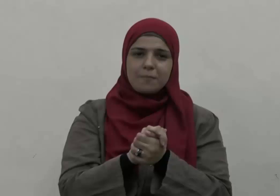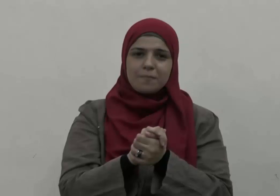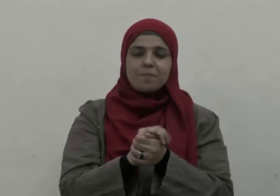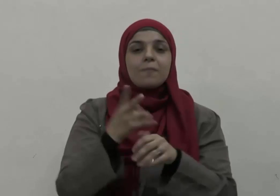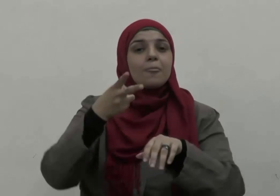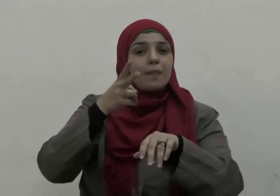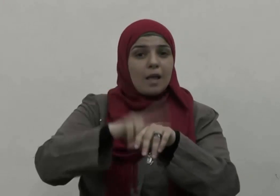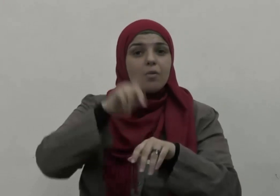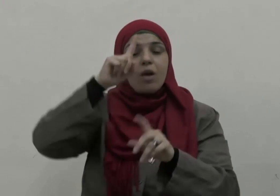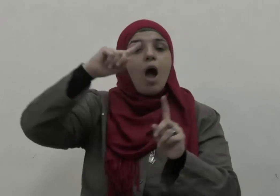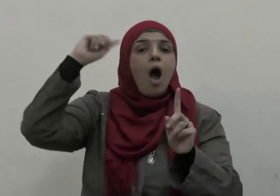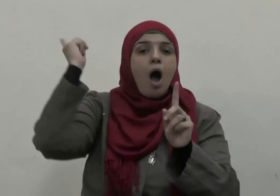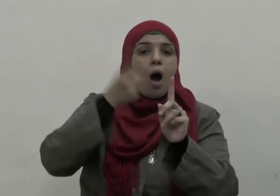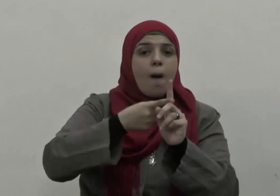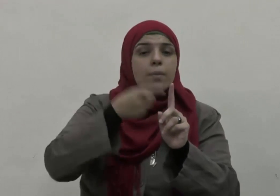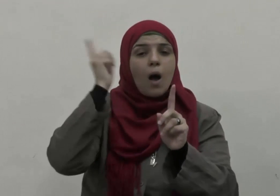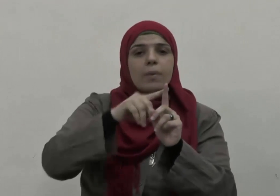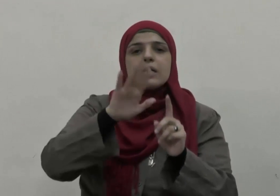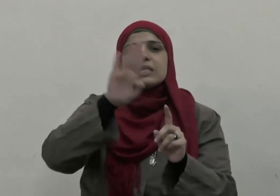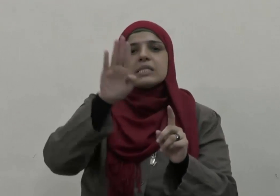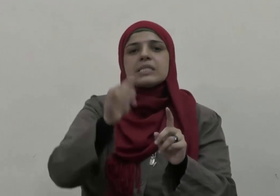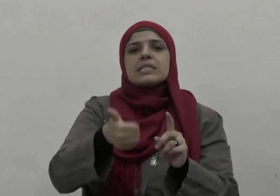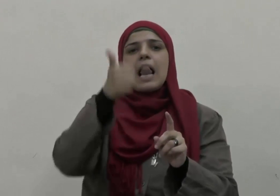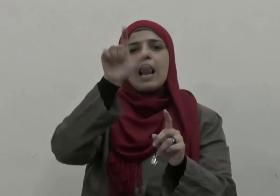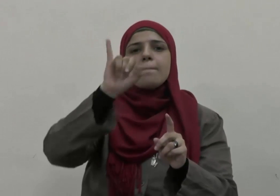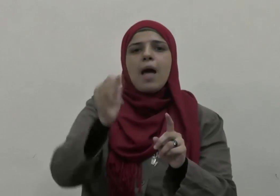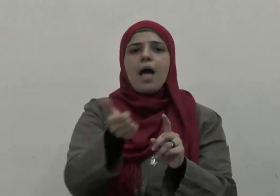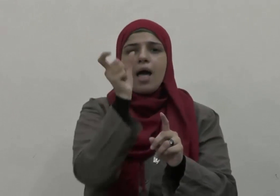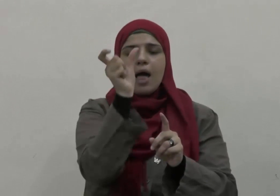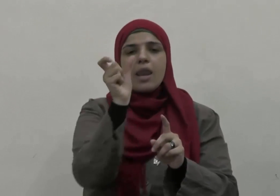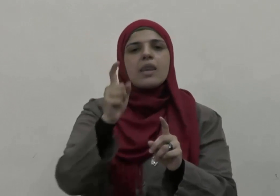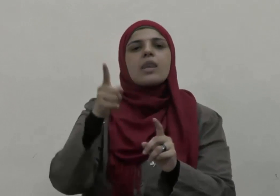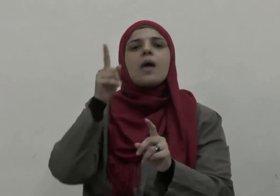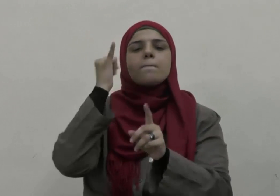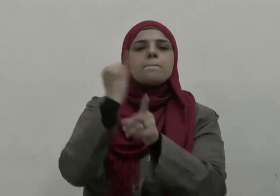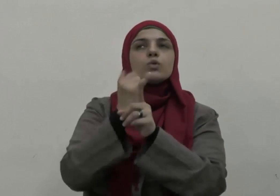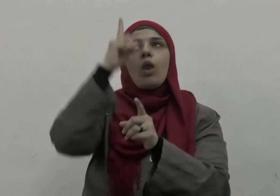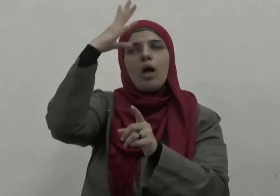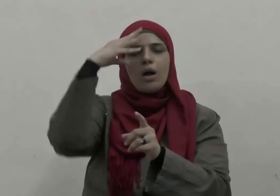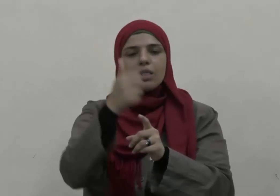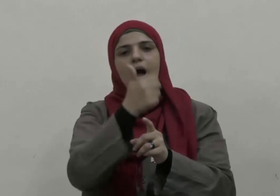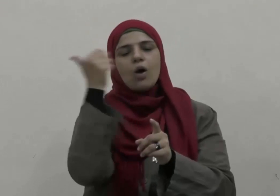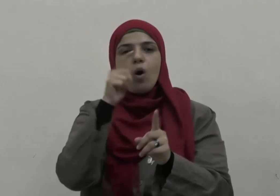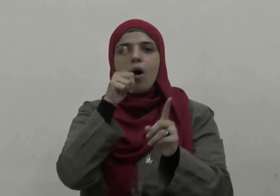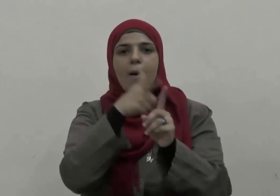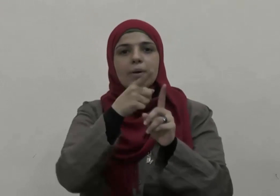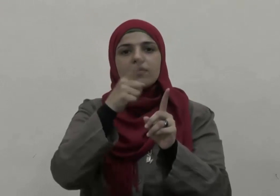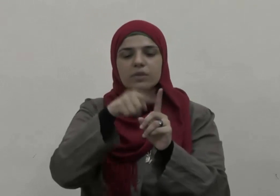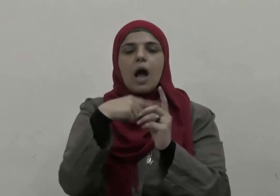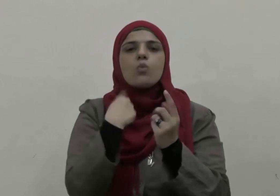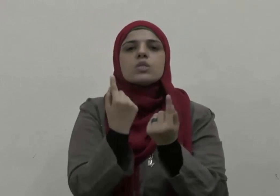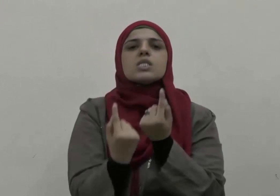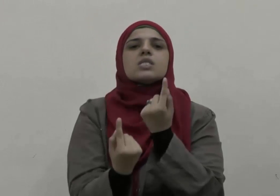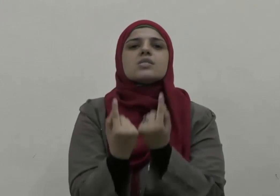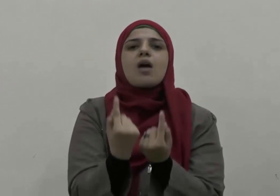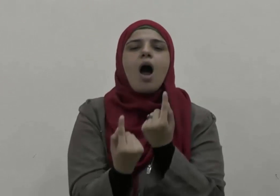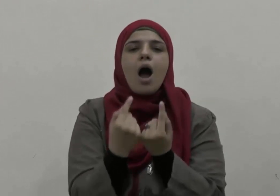وحينما أراد سيدنا سلمان الفارسي رضي الله عنه زراعة